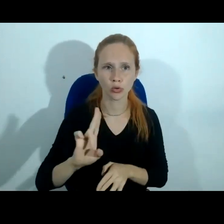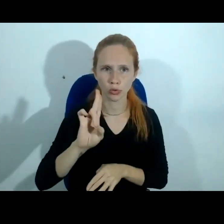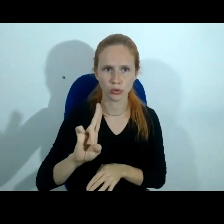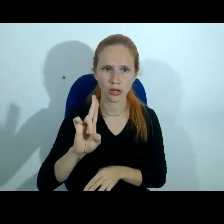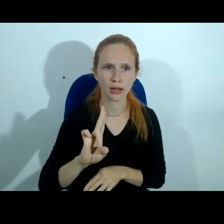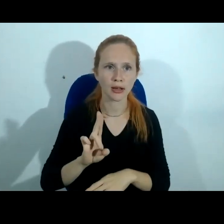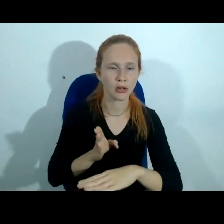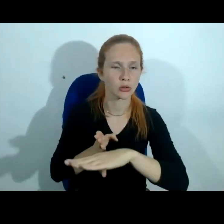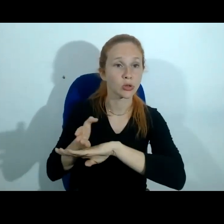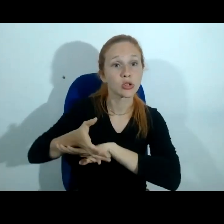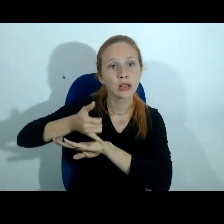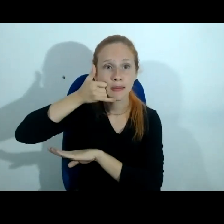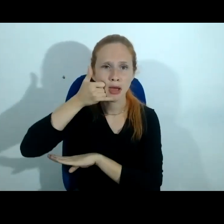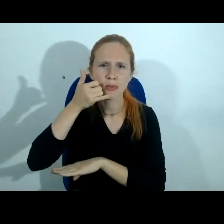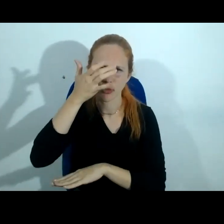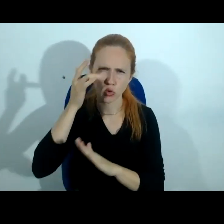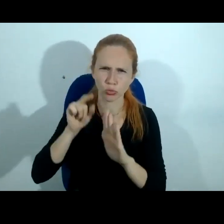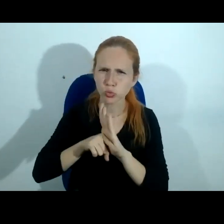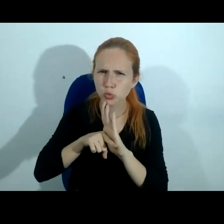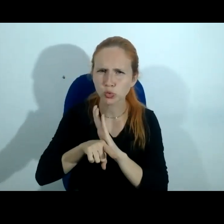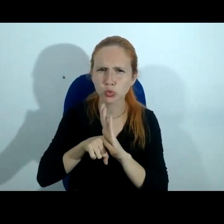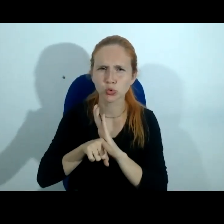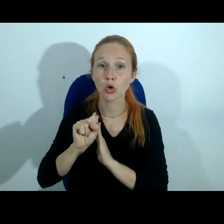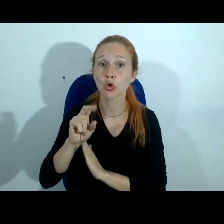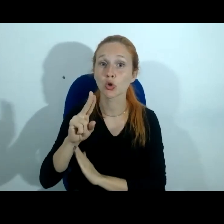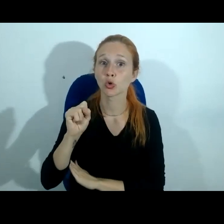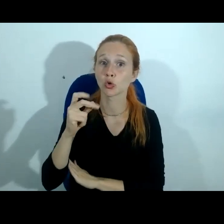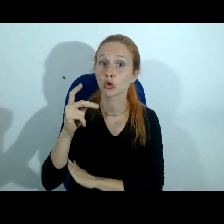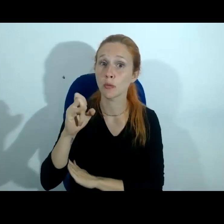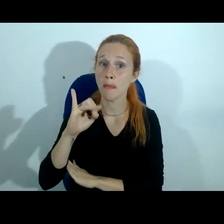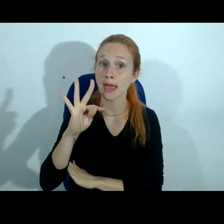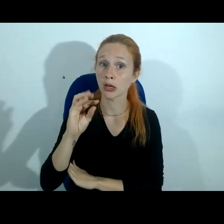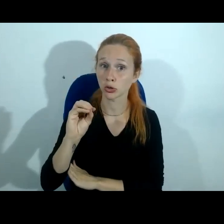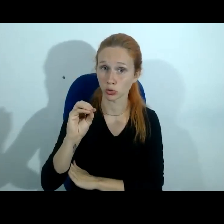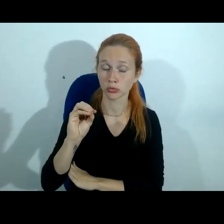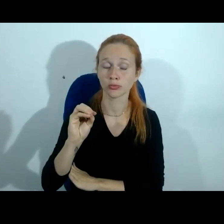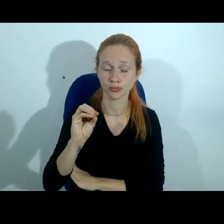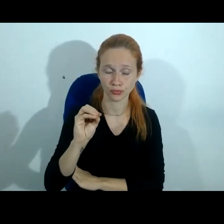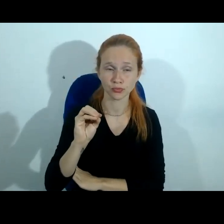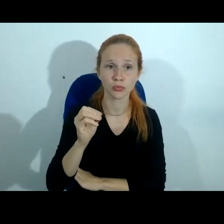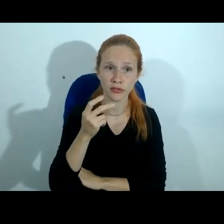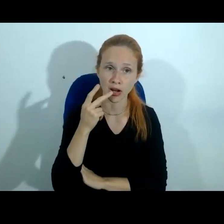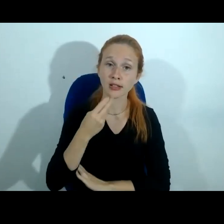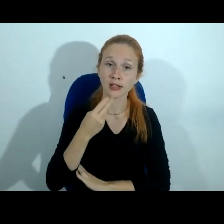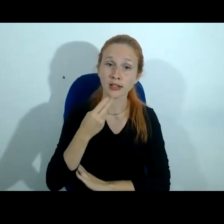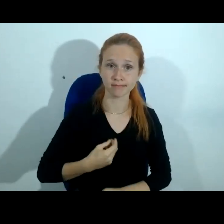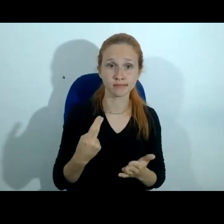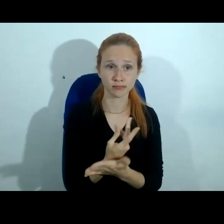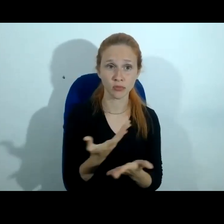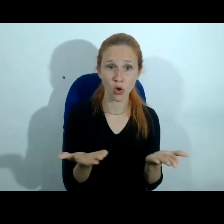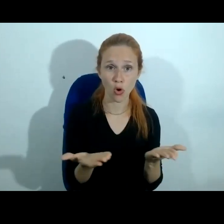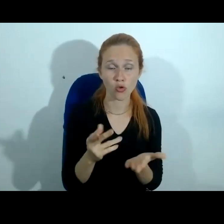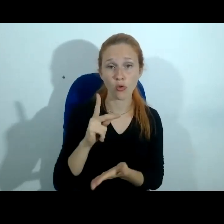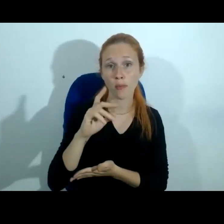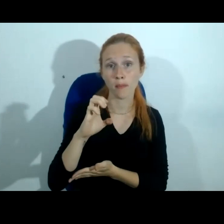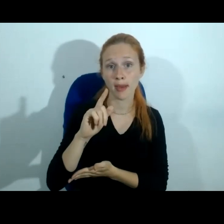eletrônicos de suspeitos não preciso dizer que estamos vivenciando recentemente o caso do Pegasus